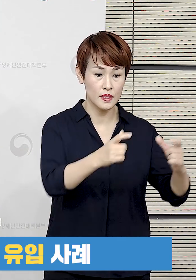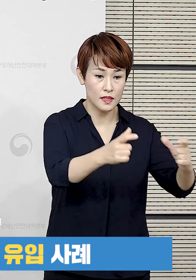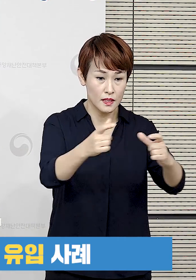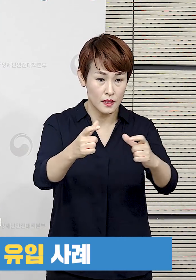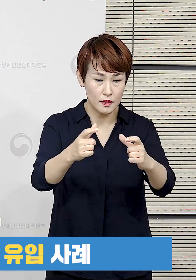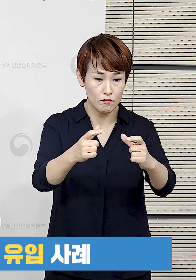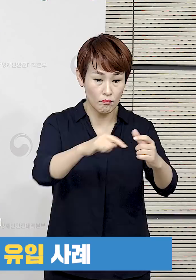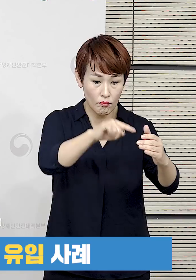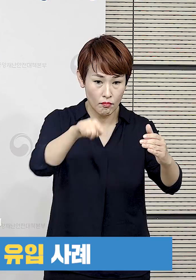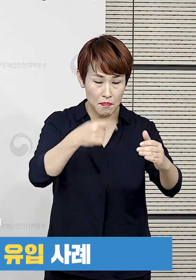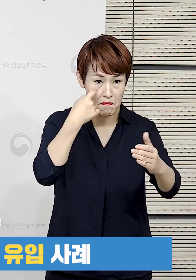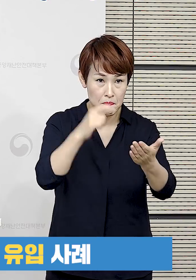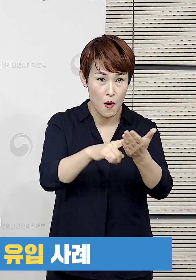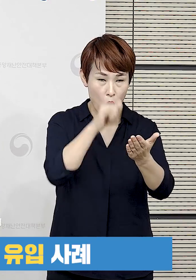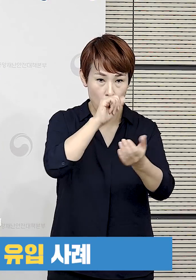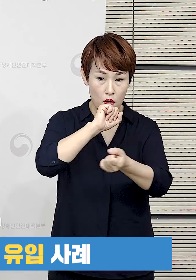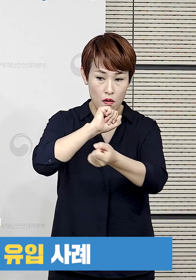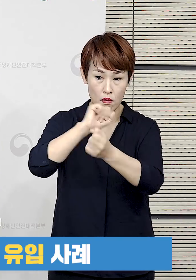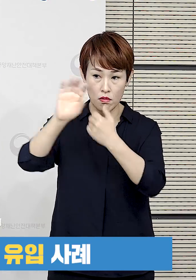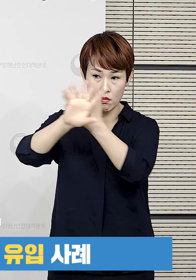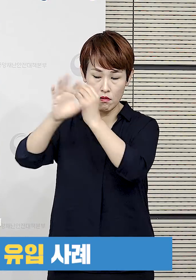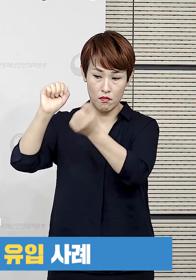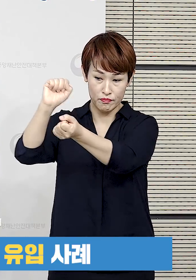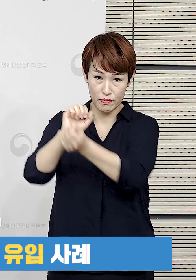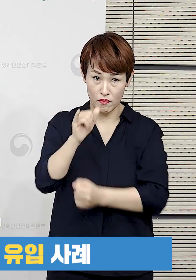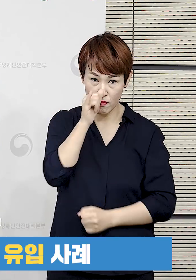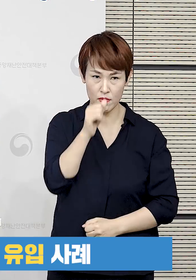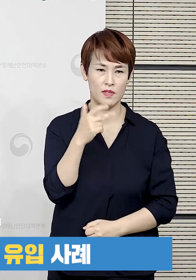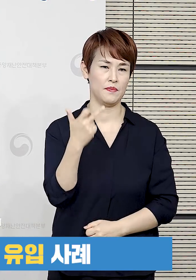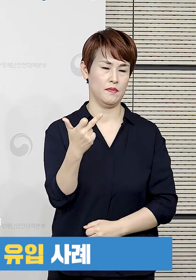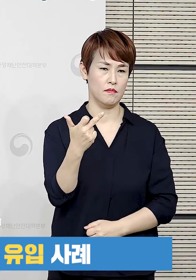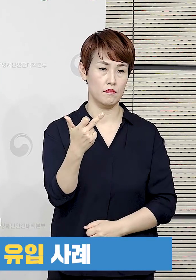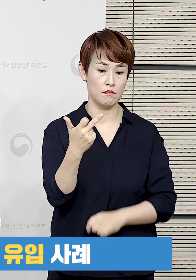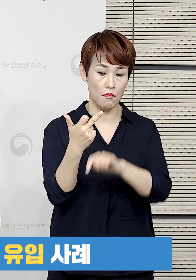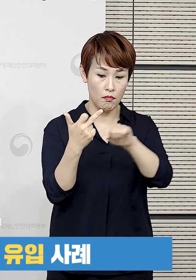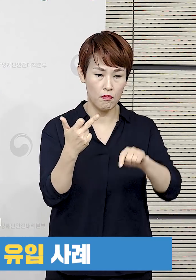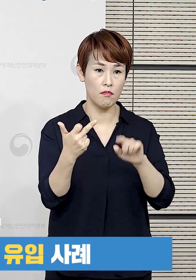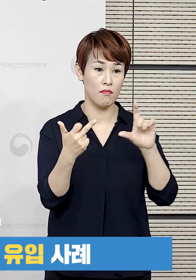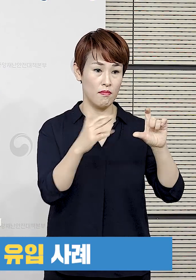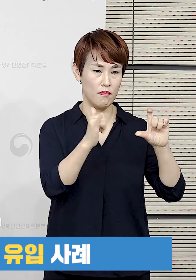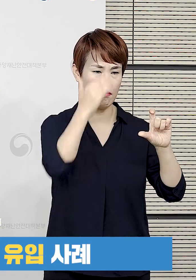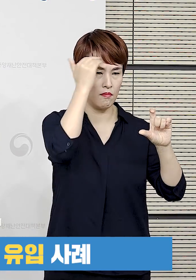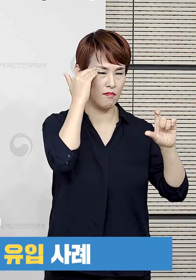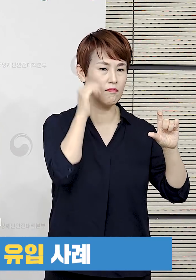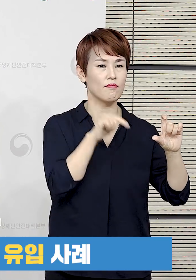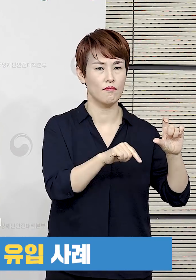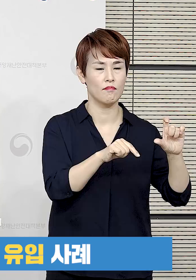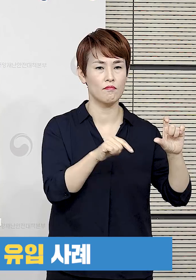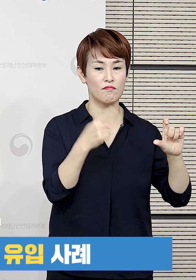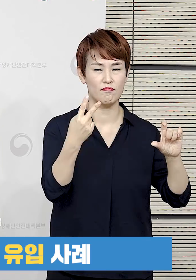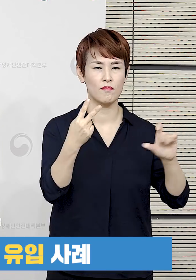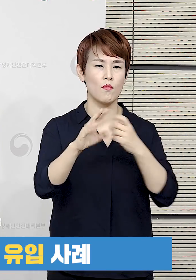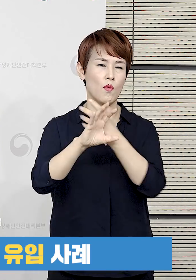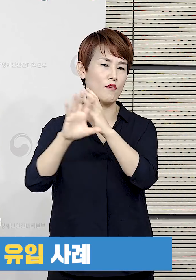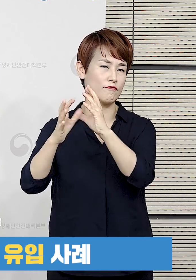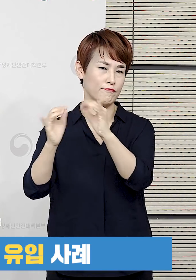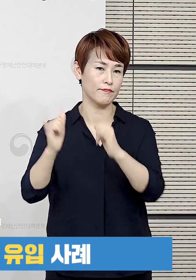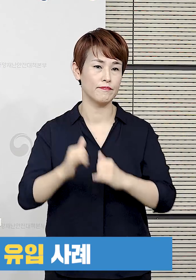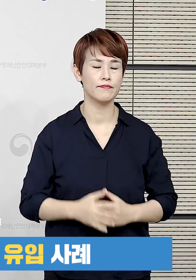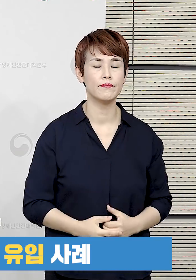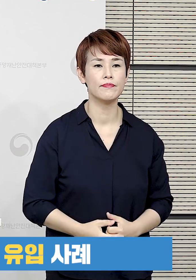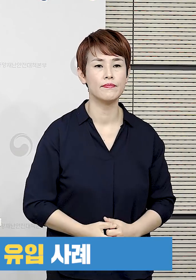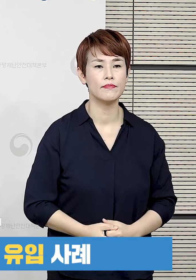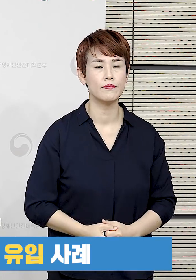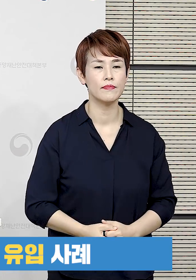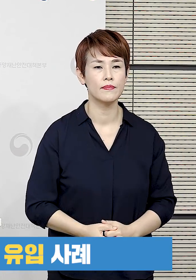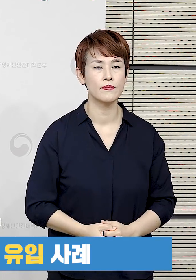지역사회에서 확인된 해외 유입 사례는 총 17건이며 이 중 15명이 내국인, 2명이